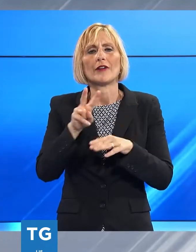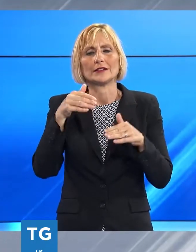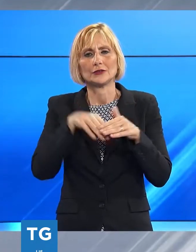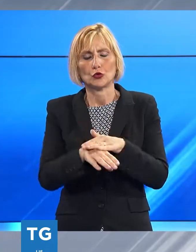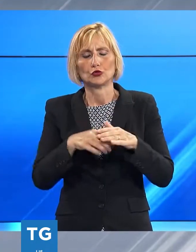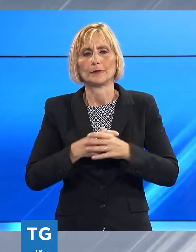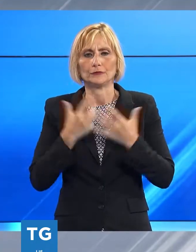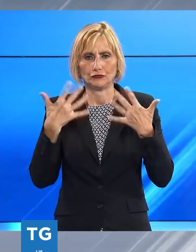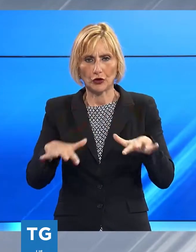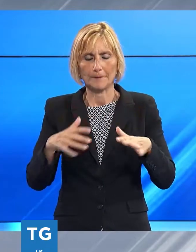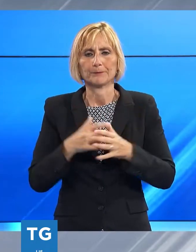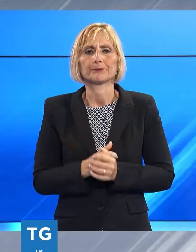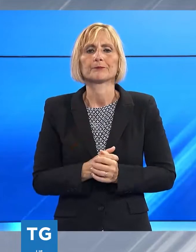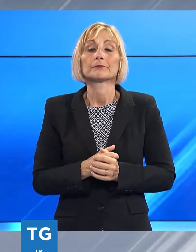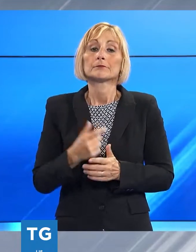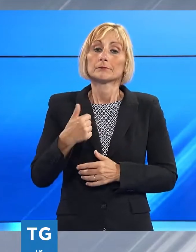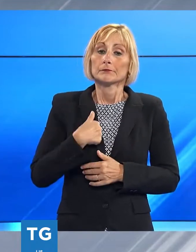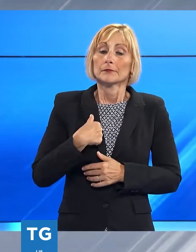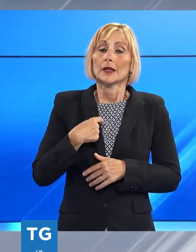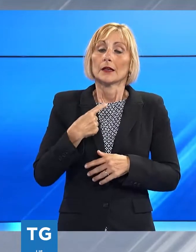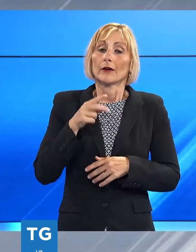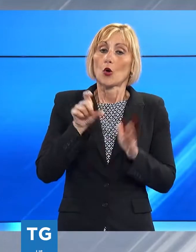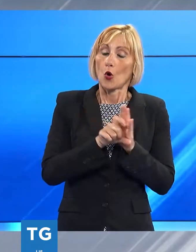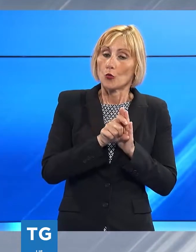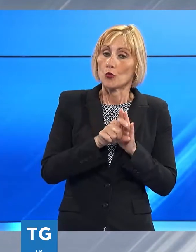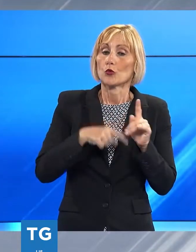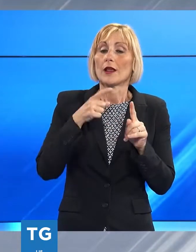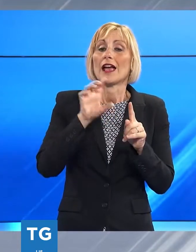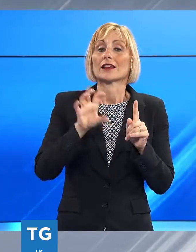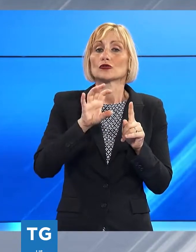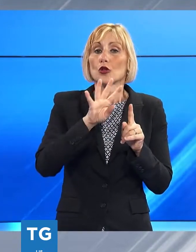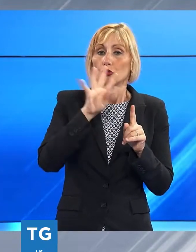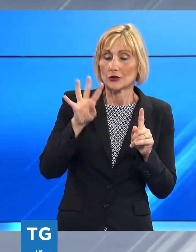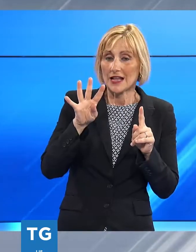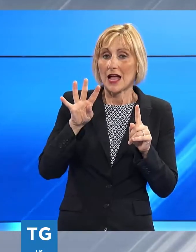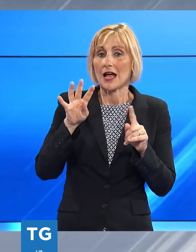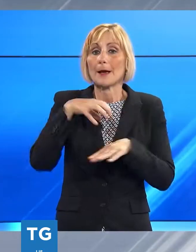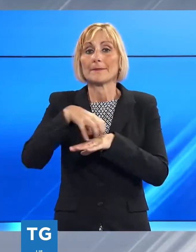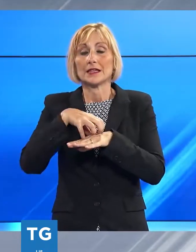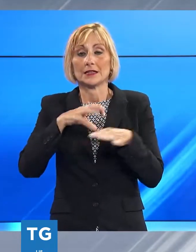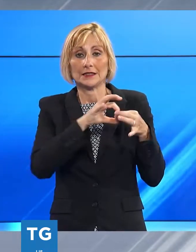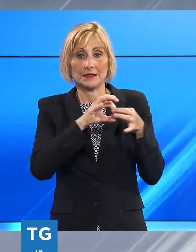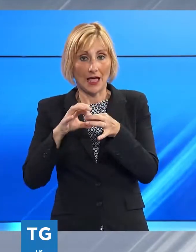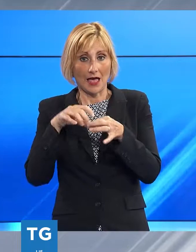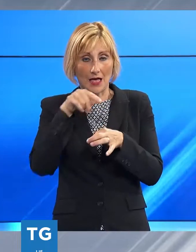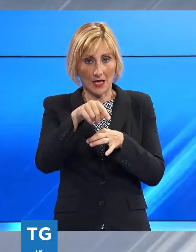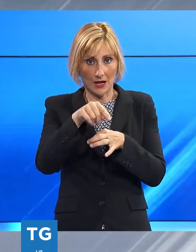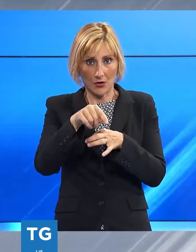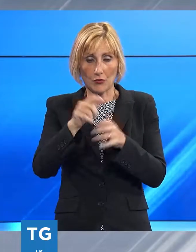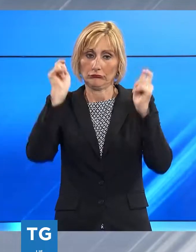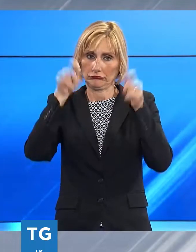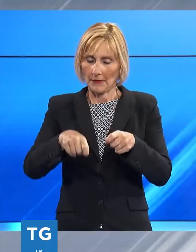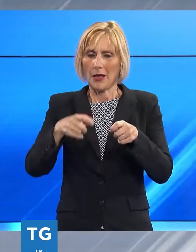inteso in collaborazione con il Ministero e anche con la Regione Toscana di dare la via a questa strada che era un'antica